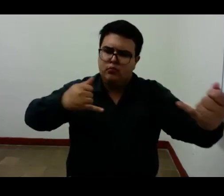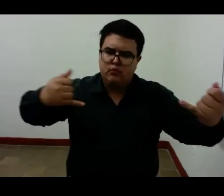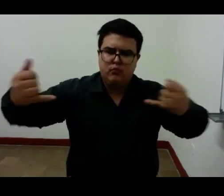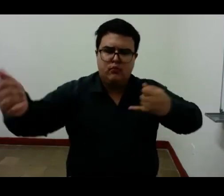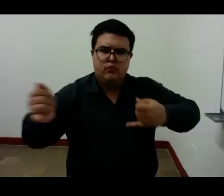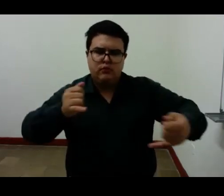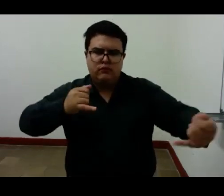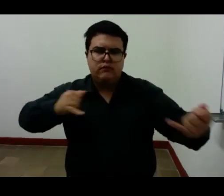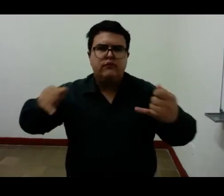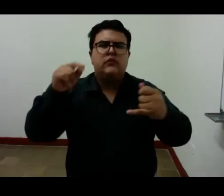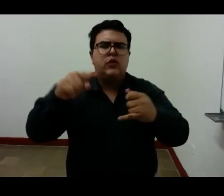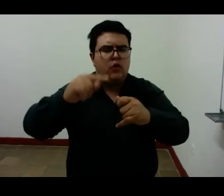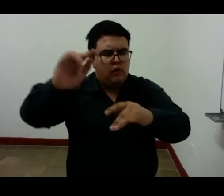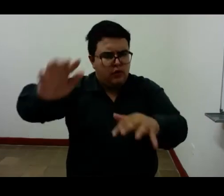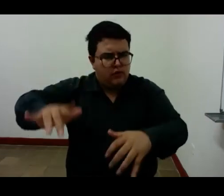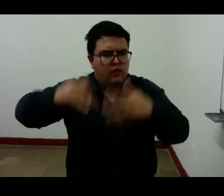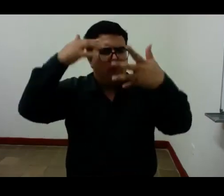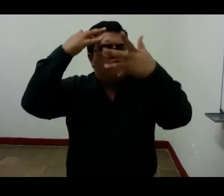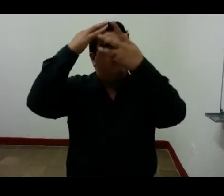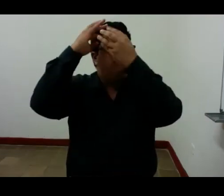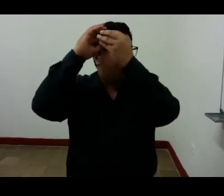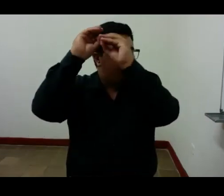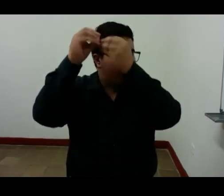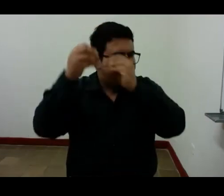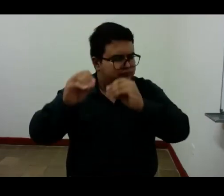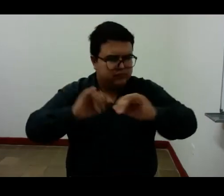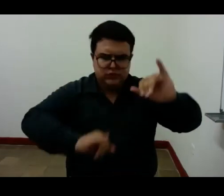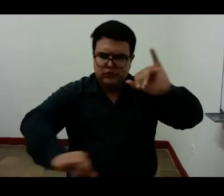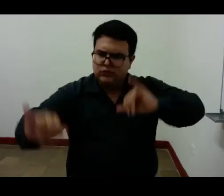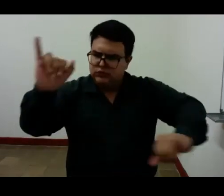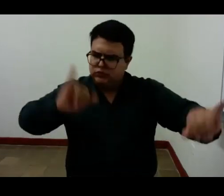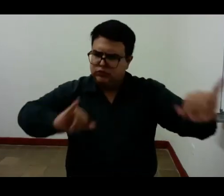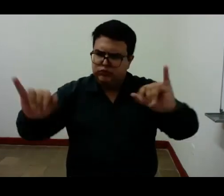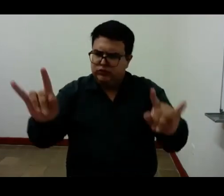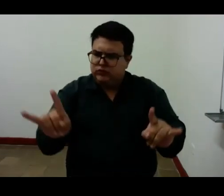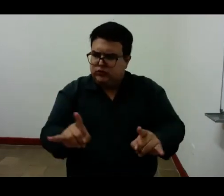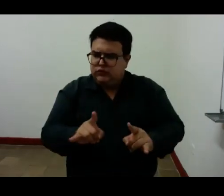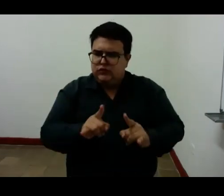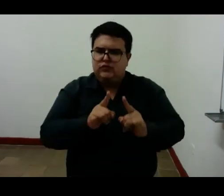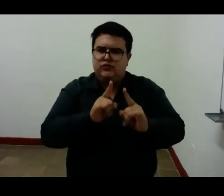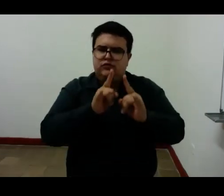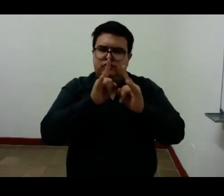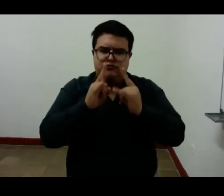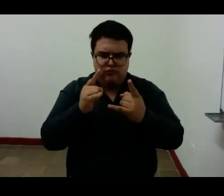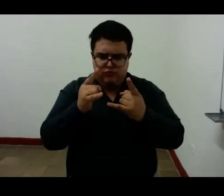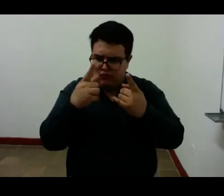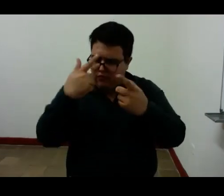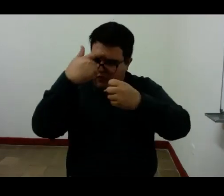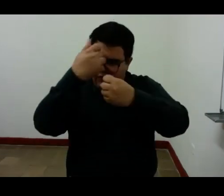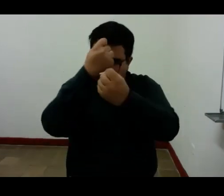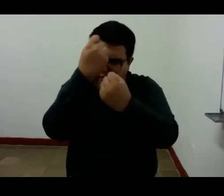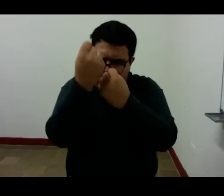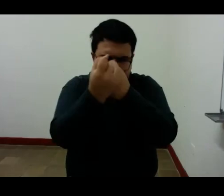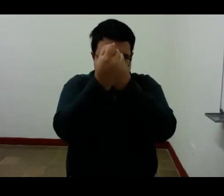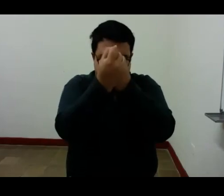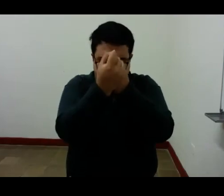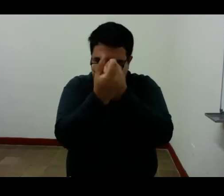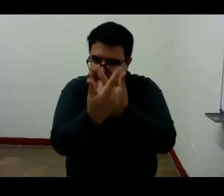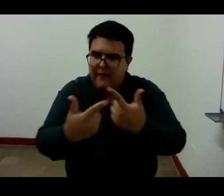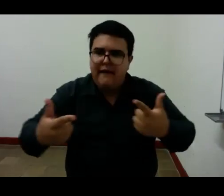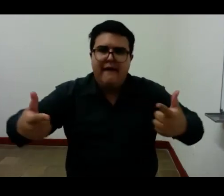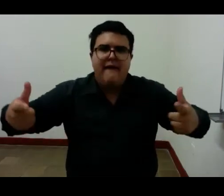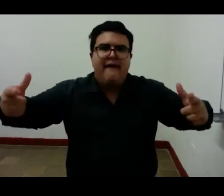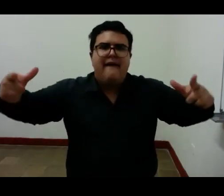esos son sus formas de evadir a la muerte de escapar al poder